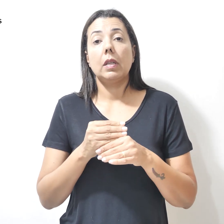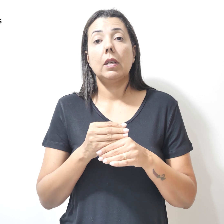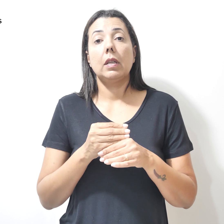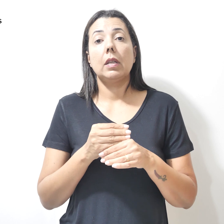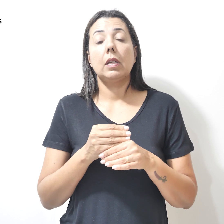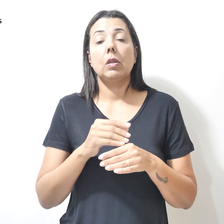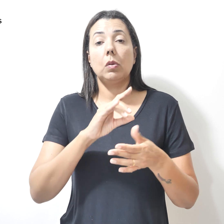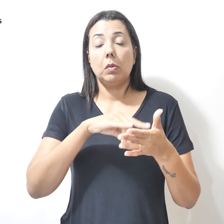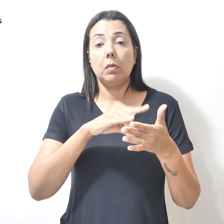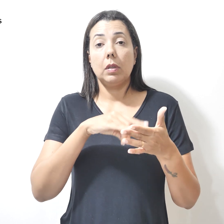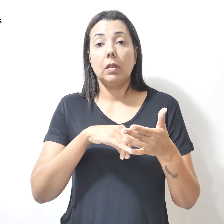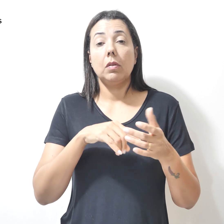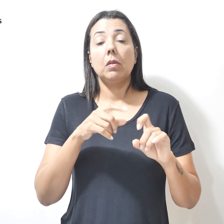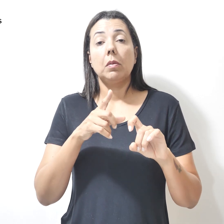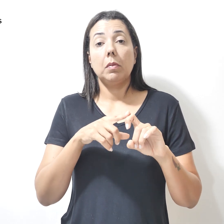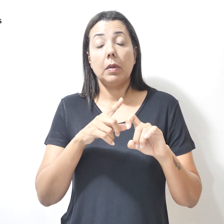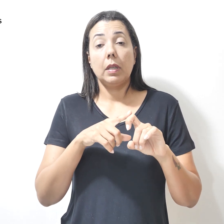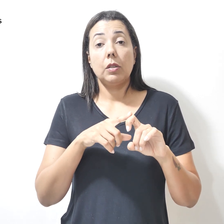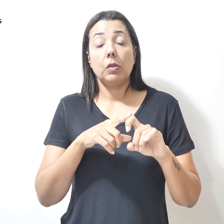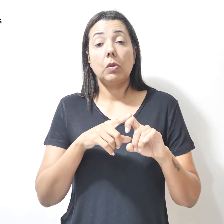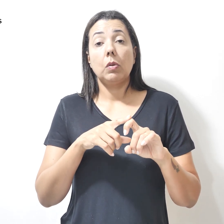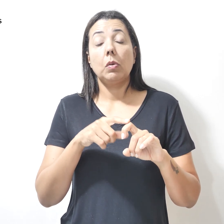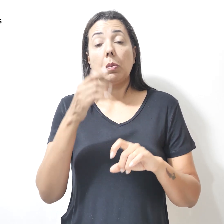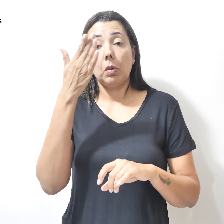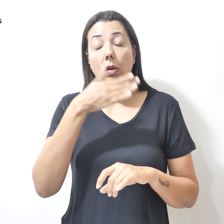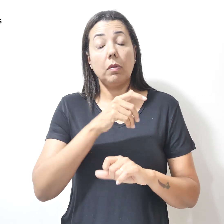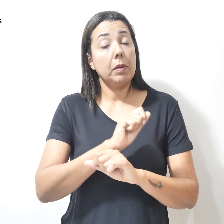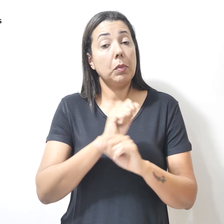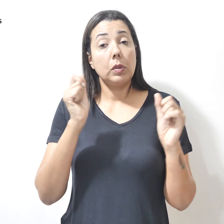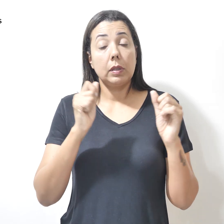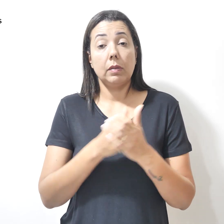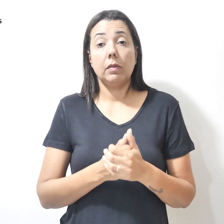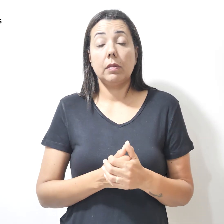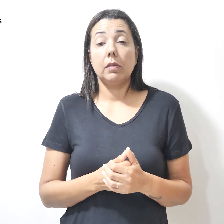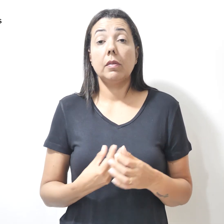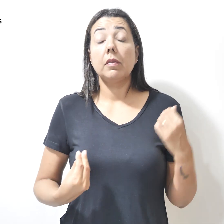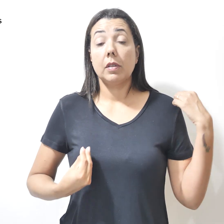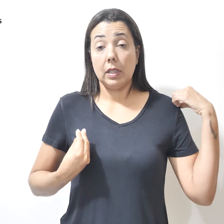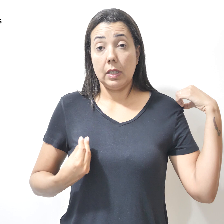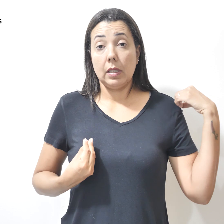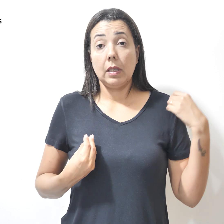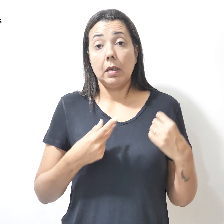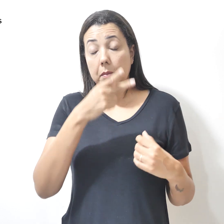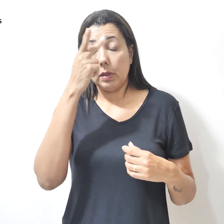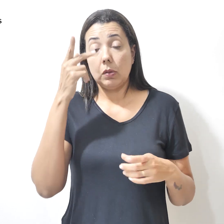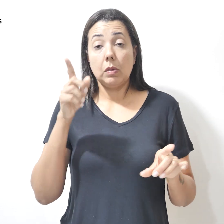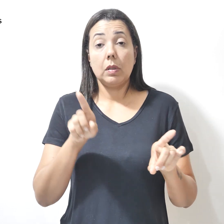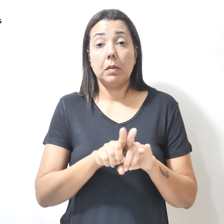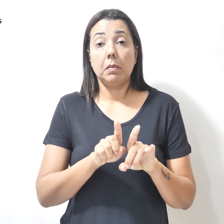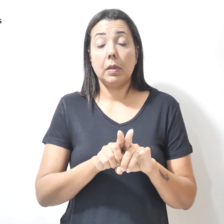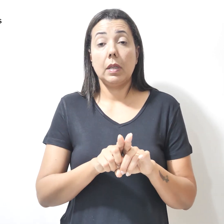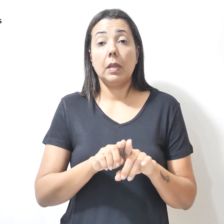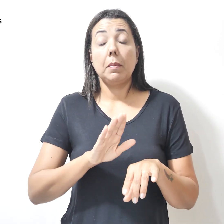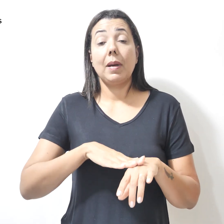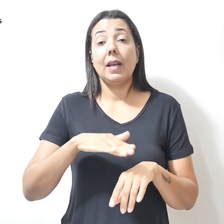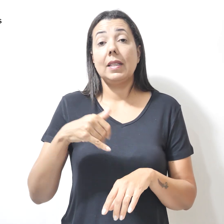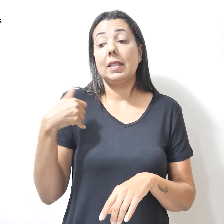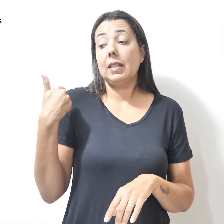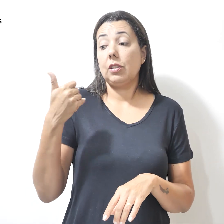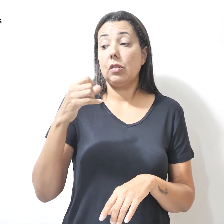médico comprovando a impossibilidade. Para beneficiário com mais de 90 anos, também